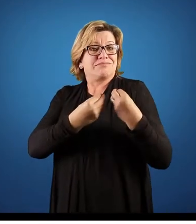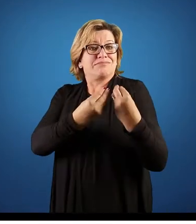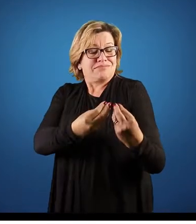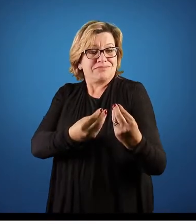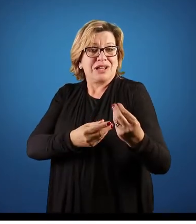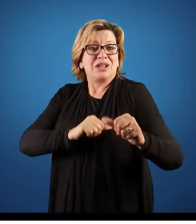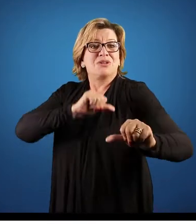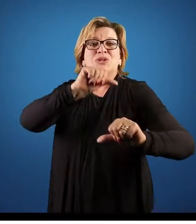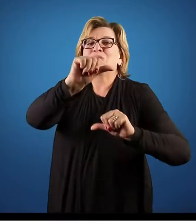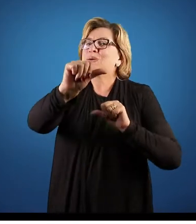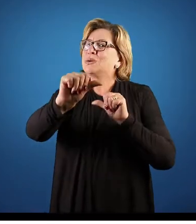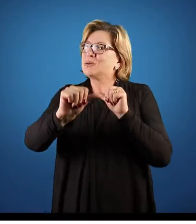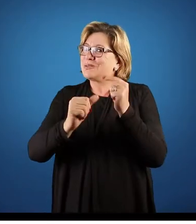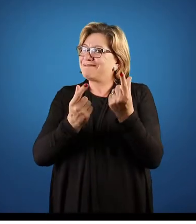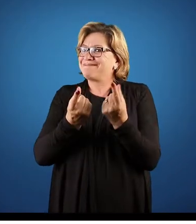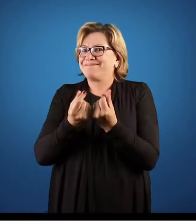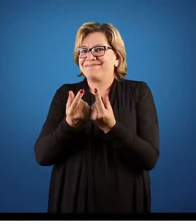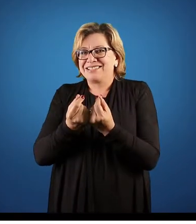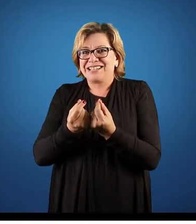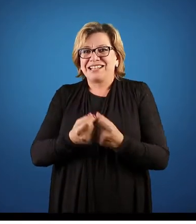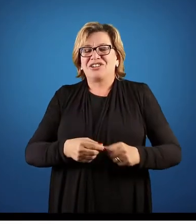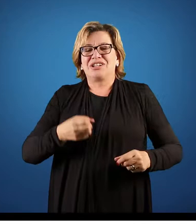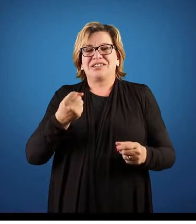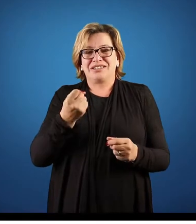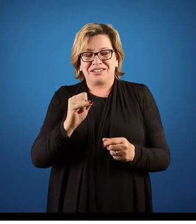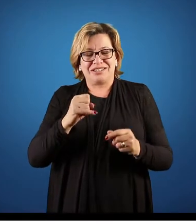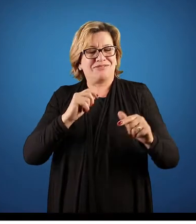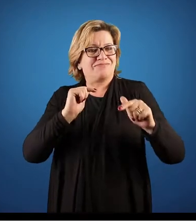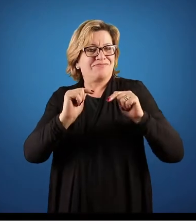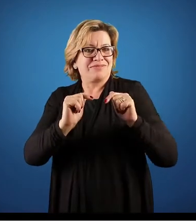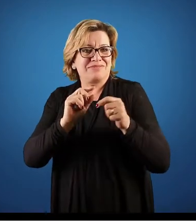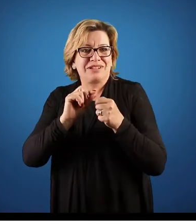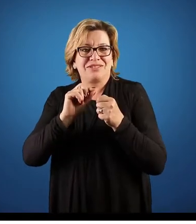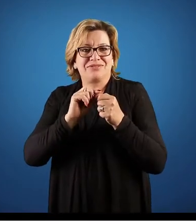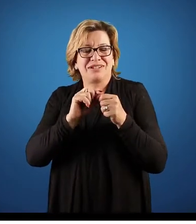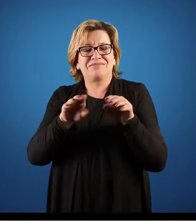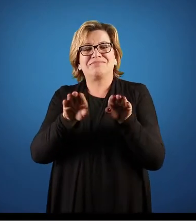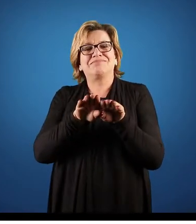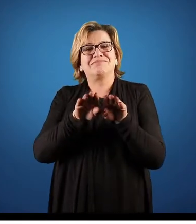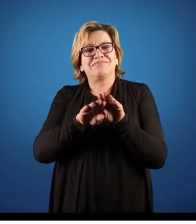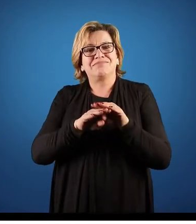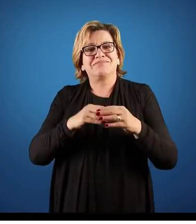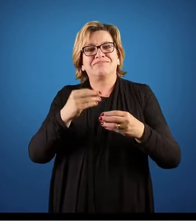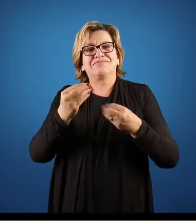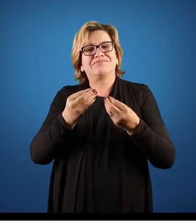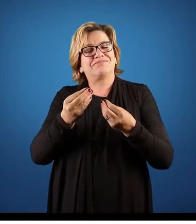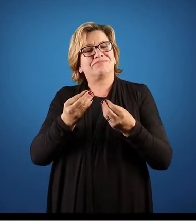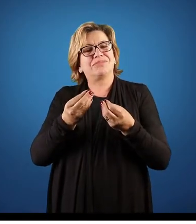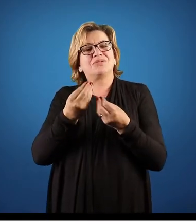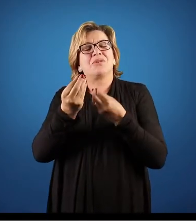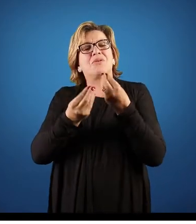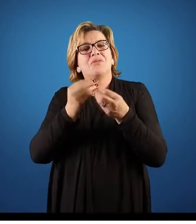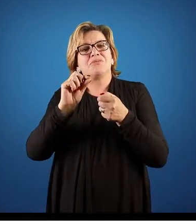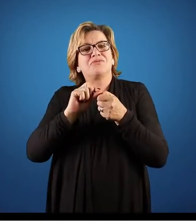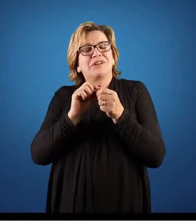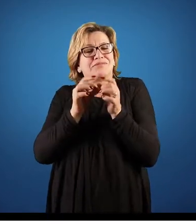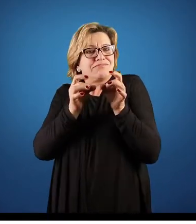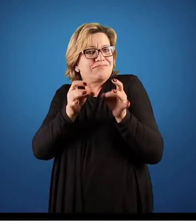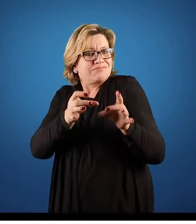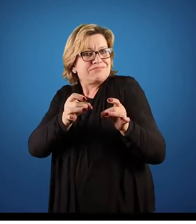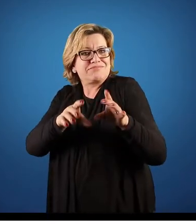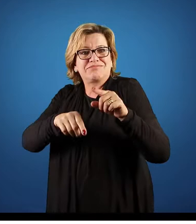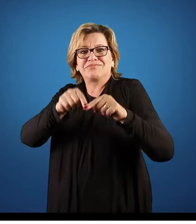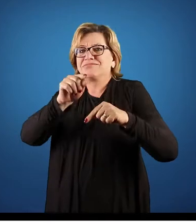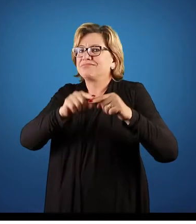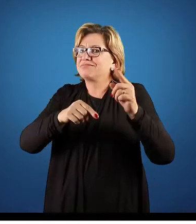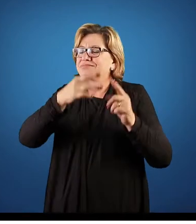trocado. E quando eu faço esse produto e serviço, entra a complexidade, que é justamente como que eu faço para vender esse produto